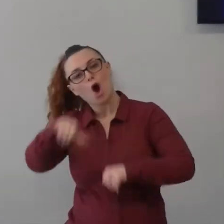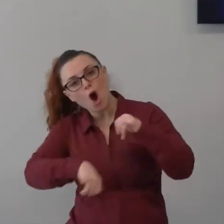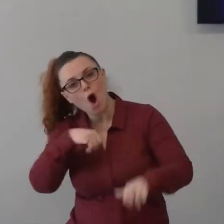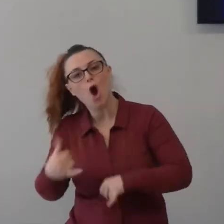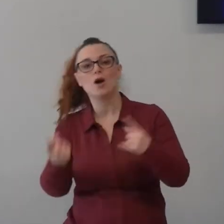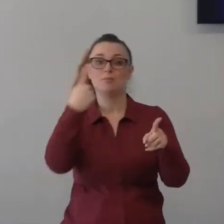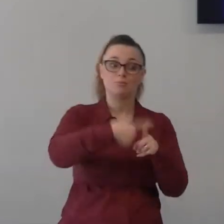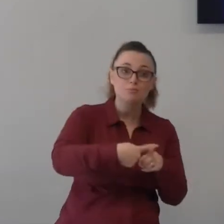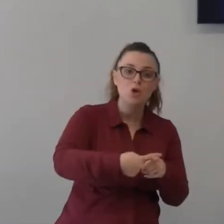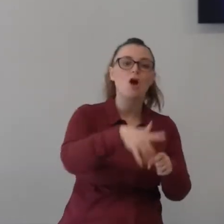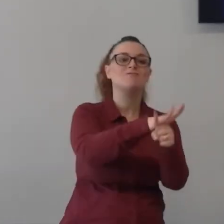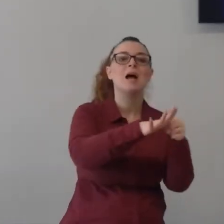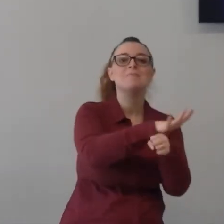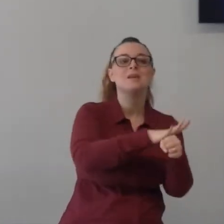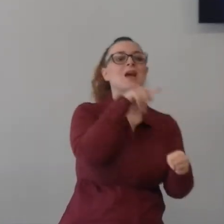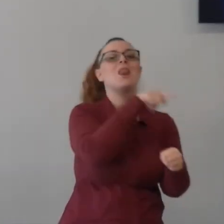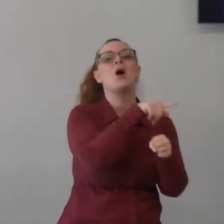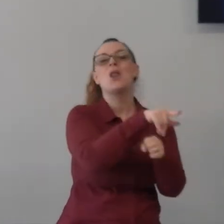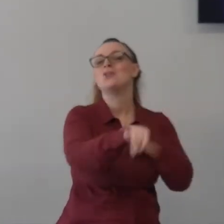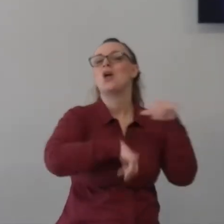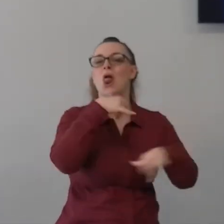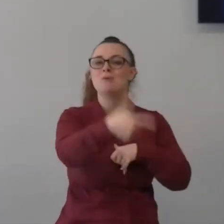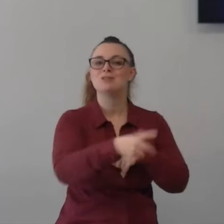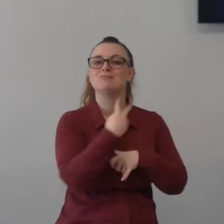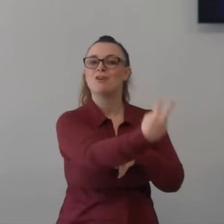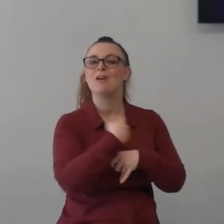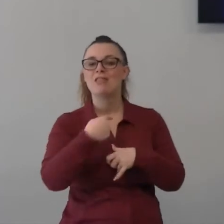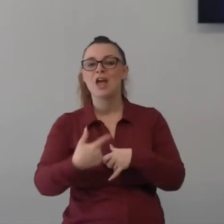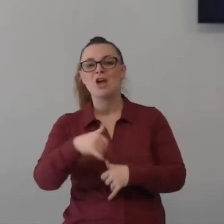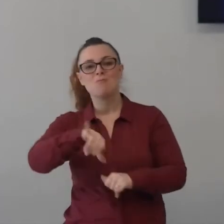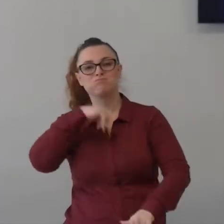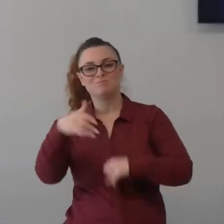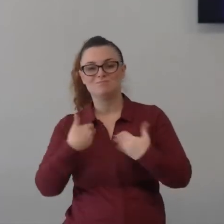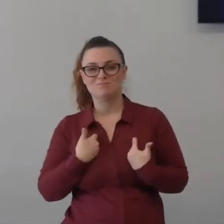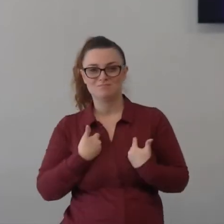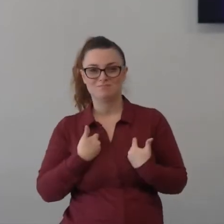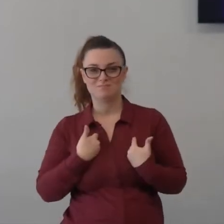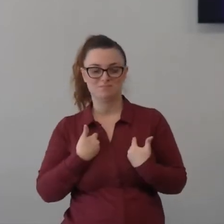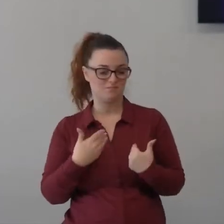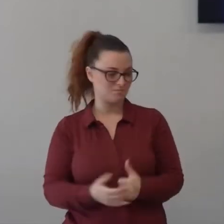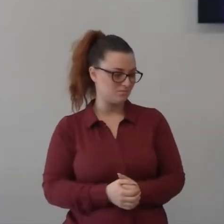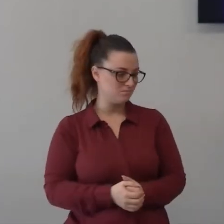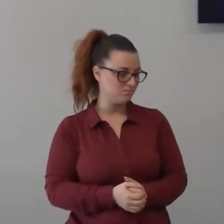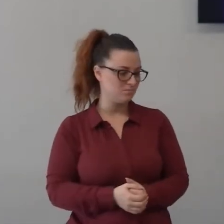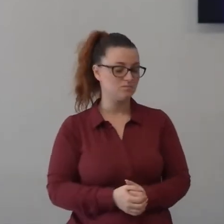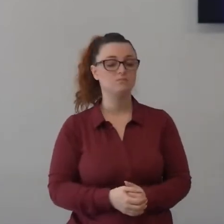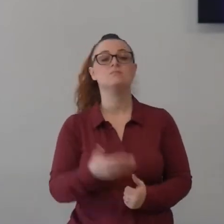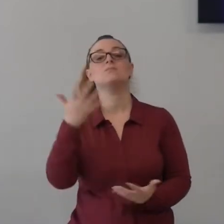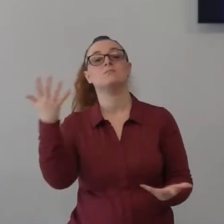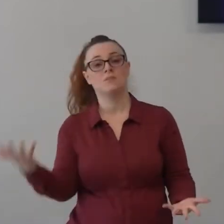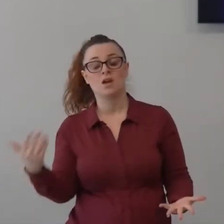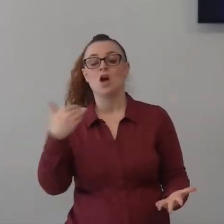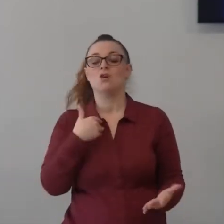che darò ai miei familiari vedendo che sono ammalato non mi spaventa la morte di un amico